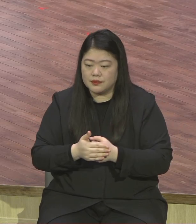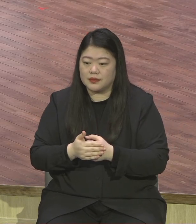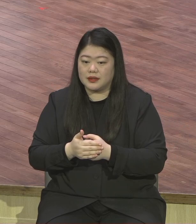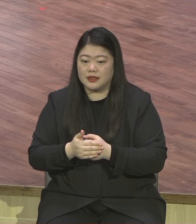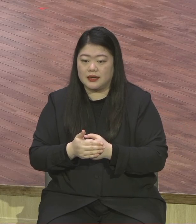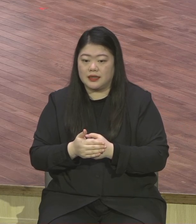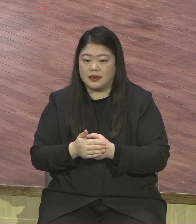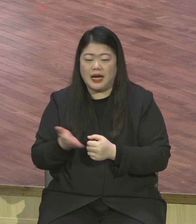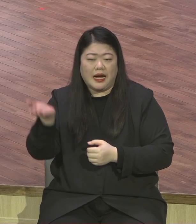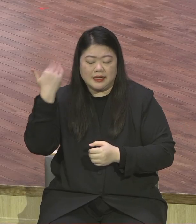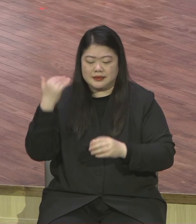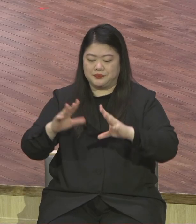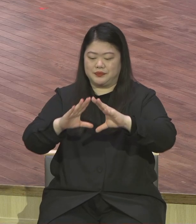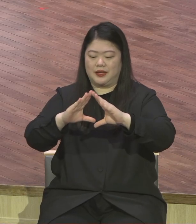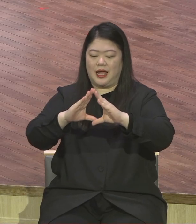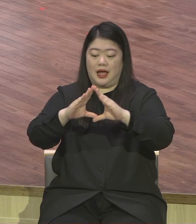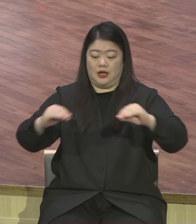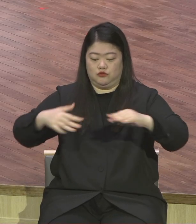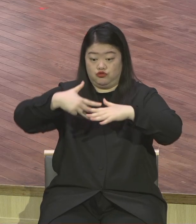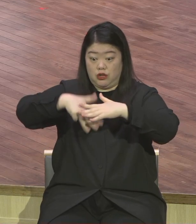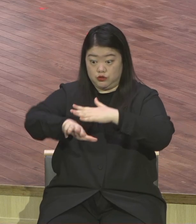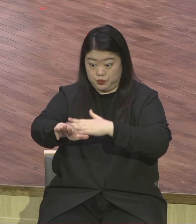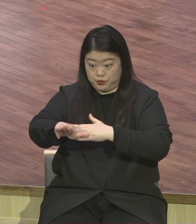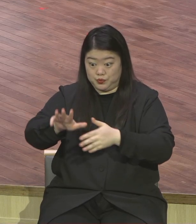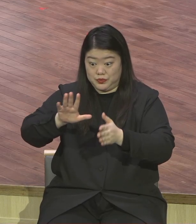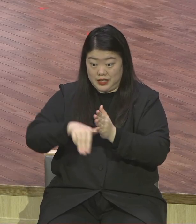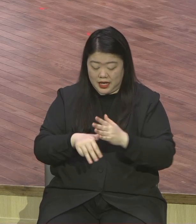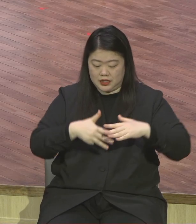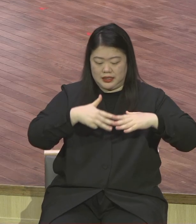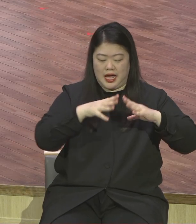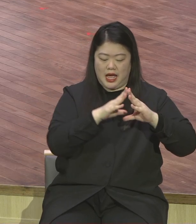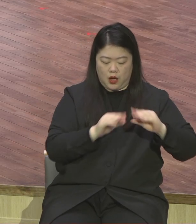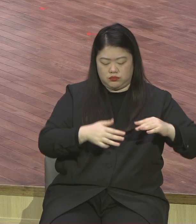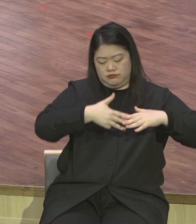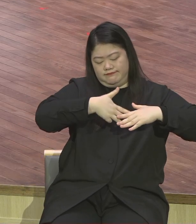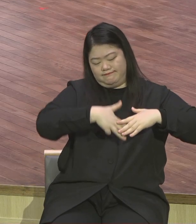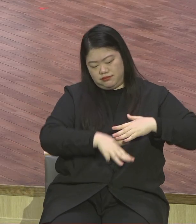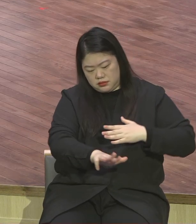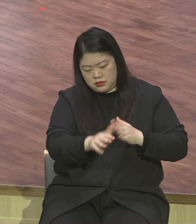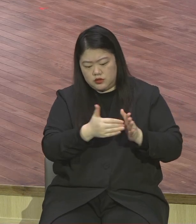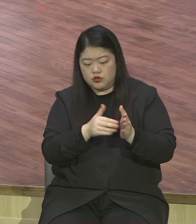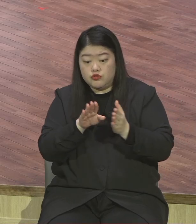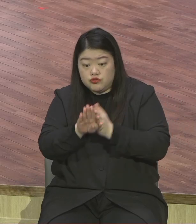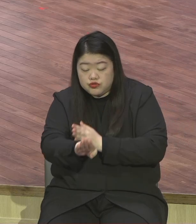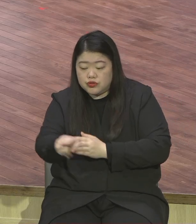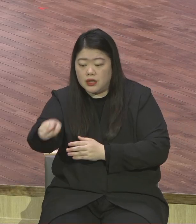40년 광야생활을 뺑뺑이 돌렸냐 그 고통스러운 광야생활을 사막에서 하게 했느냐